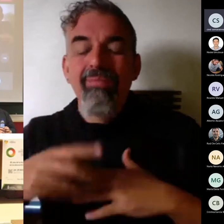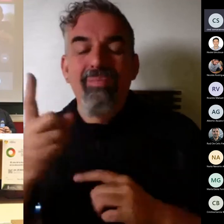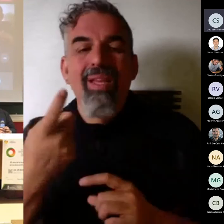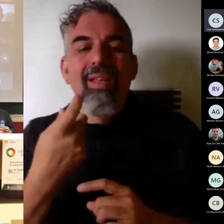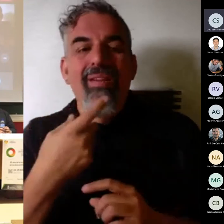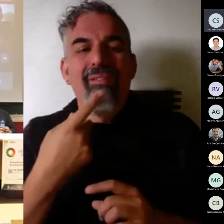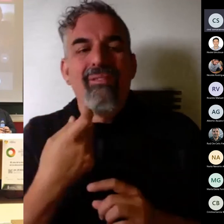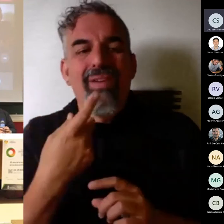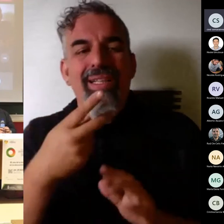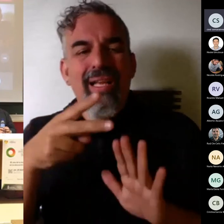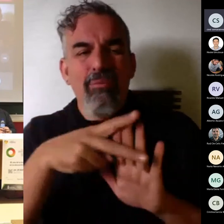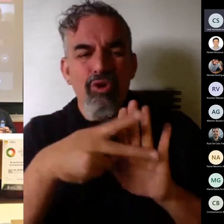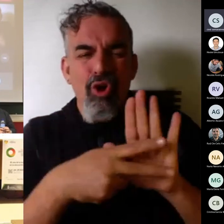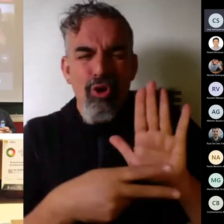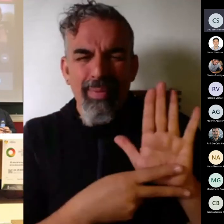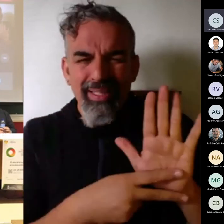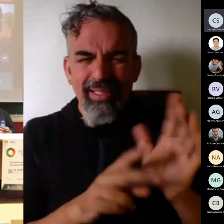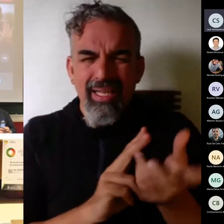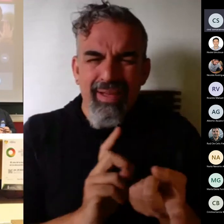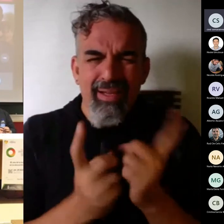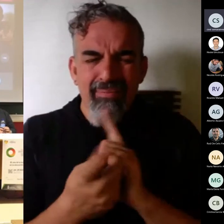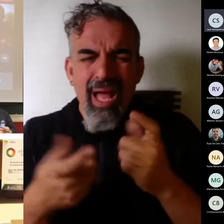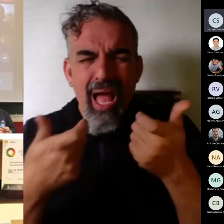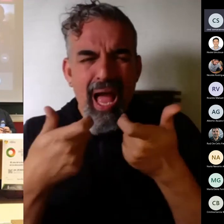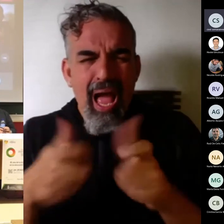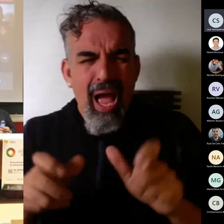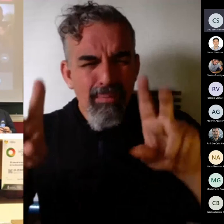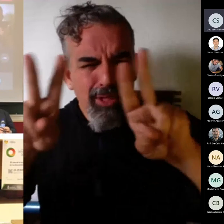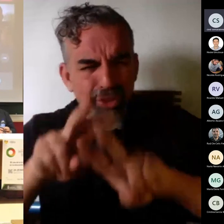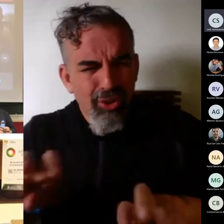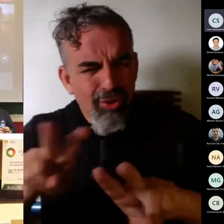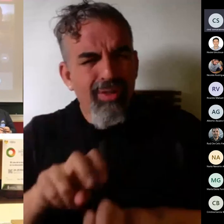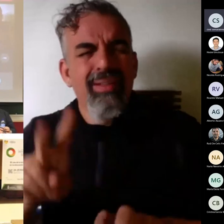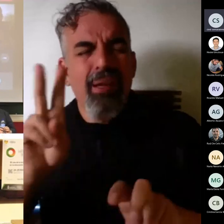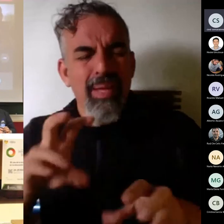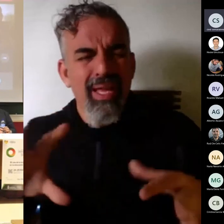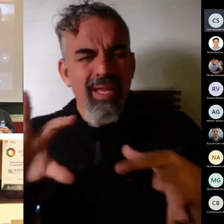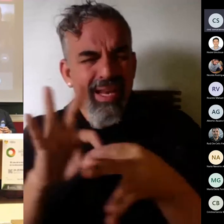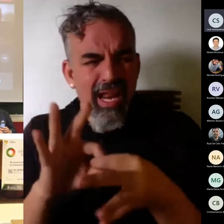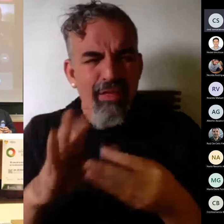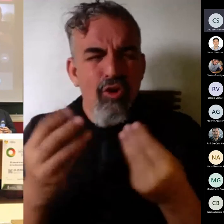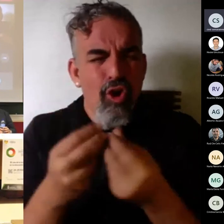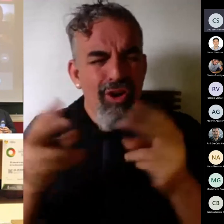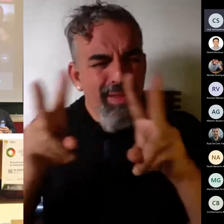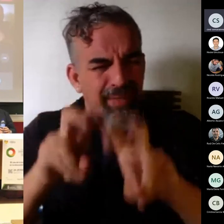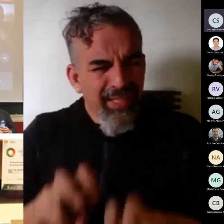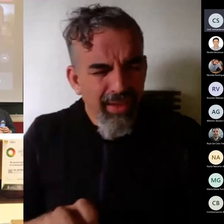en un universitario en el ámbito de investigación de la evaluación de la investigación de la docencia ¿no?